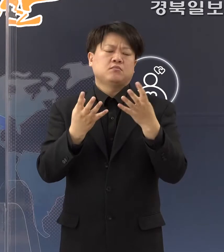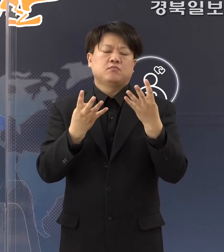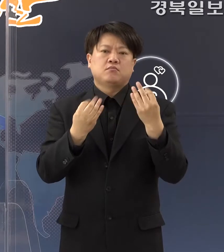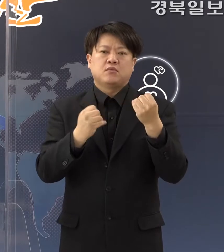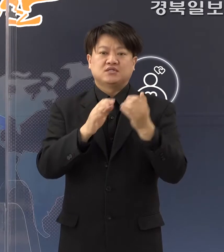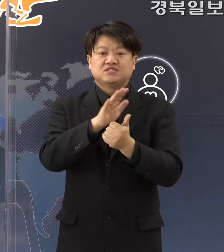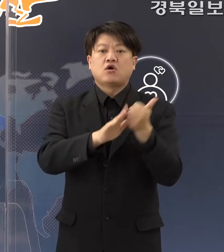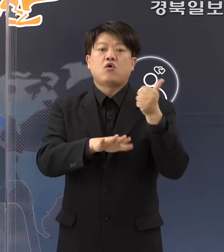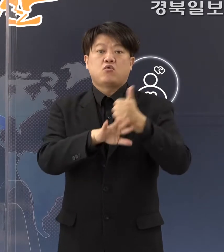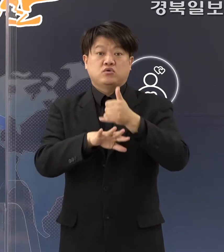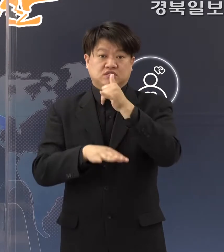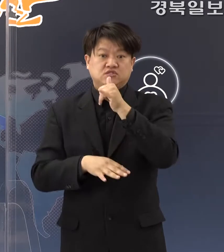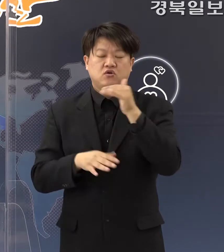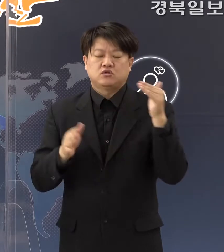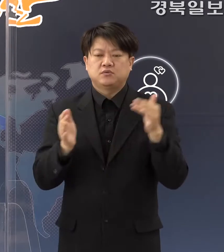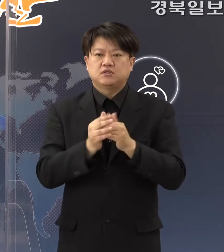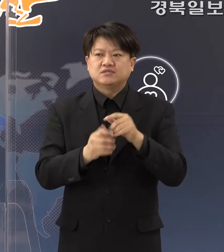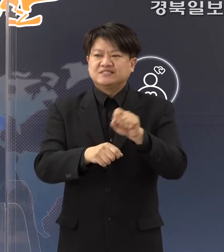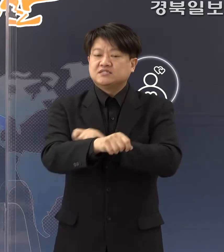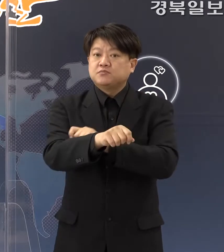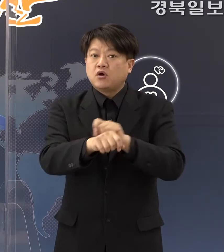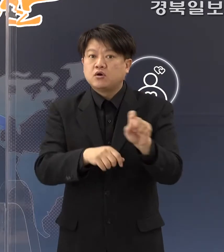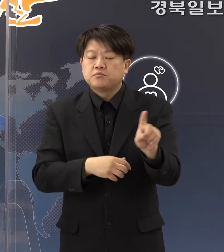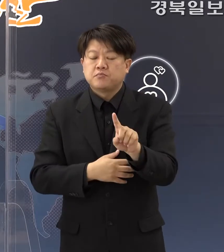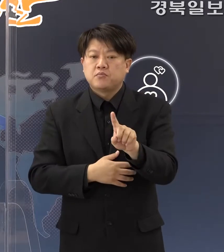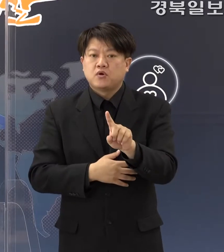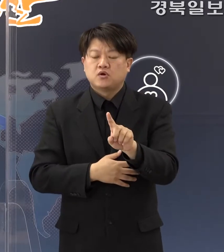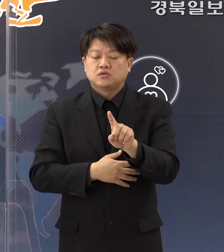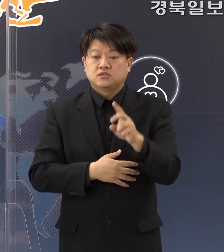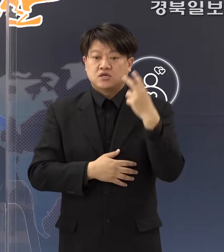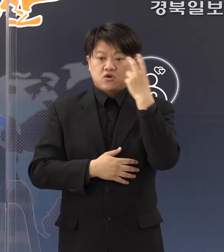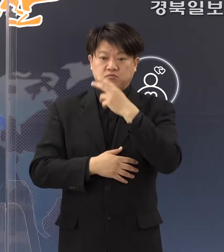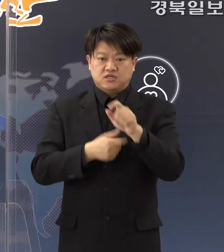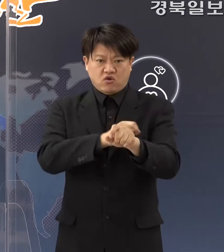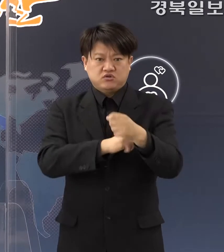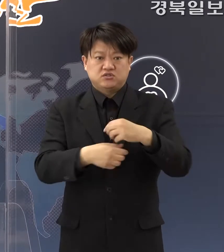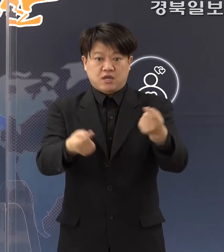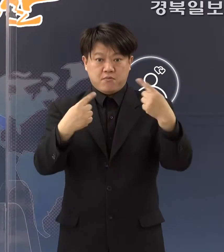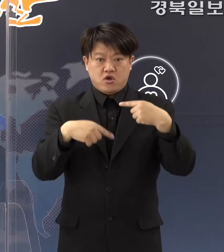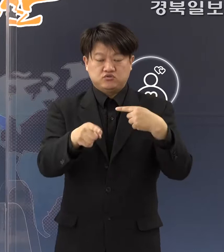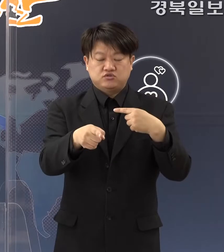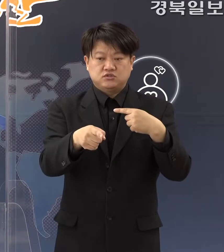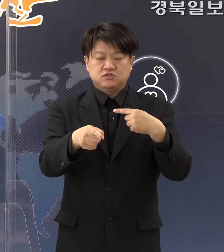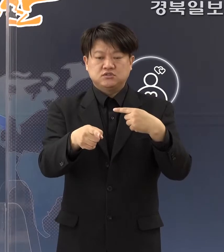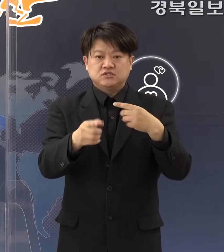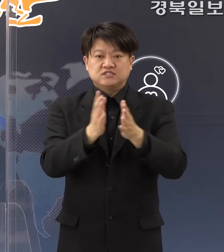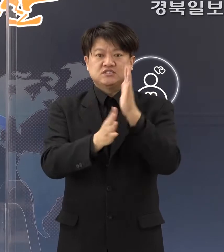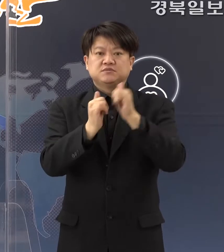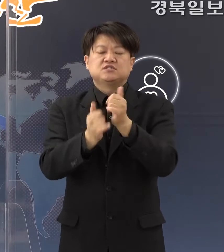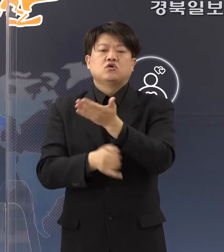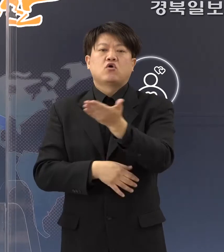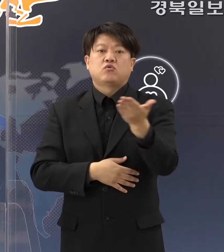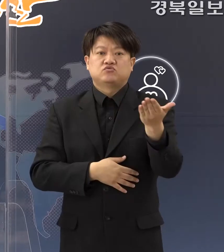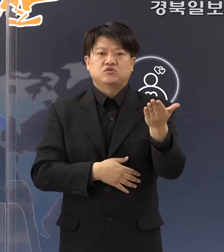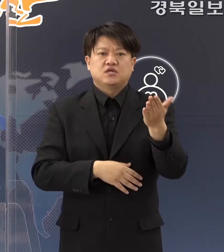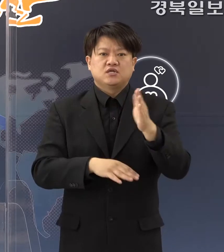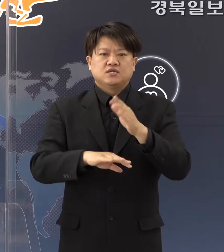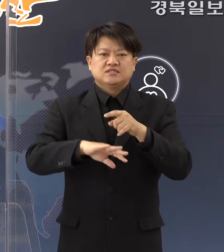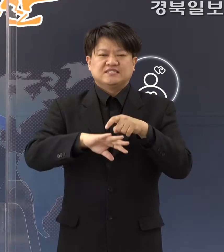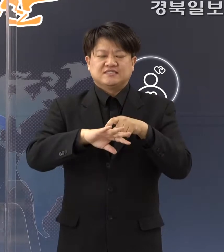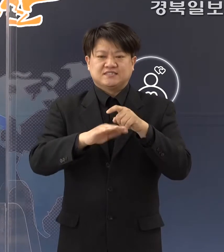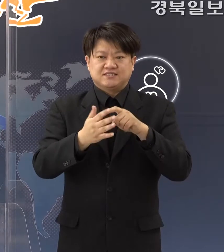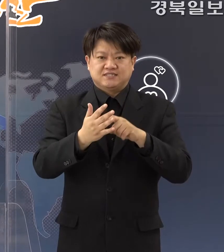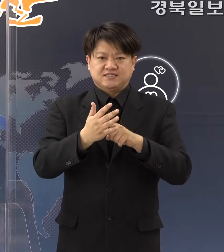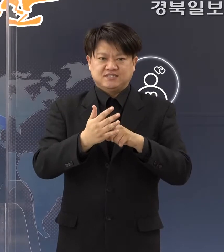성과가 있었습니다. 특히 검사에 적극적으로 참여해 주신 시민 여러분께 진심으로